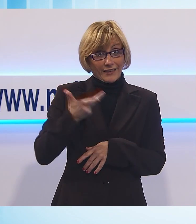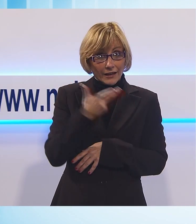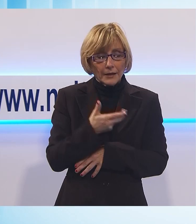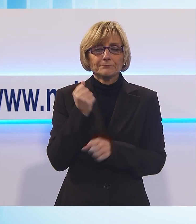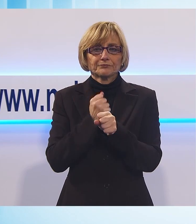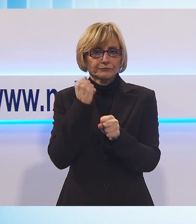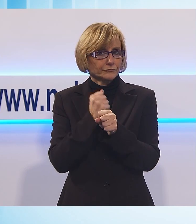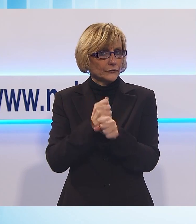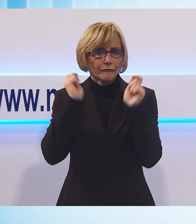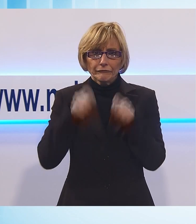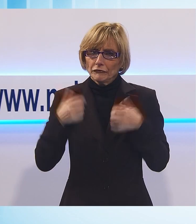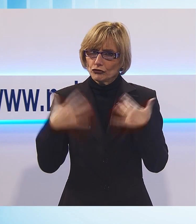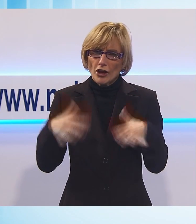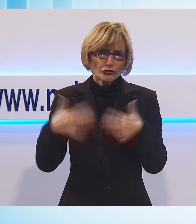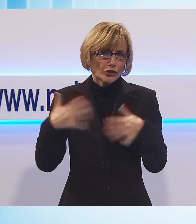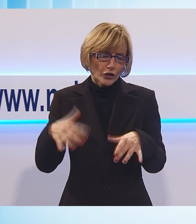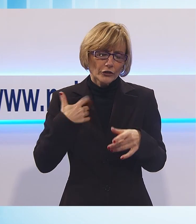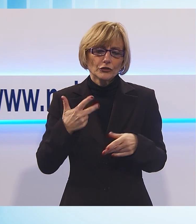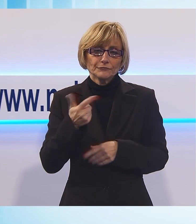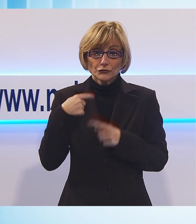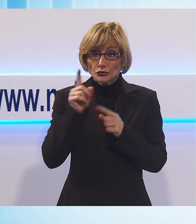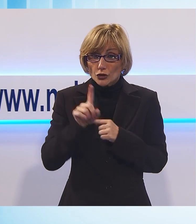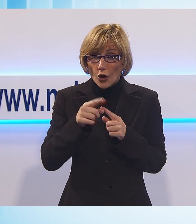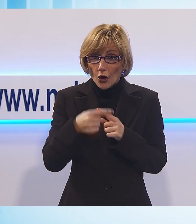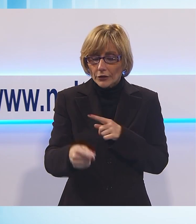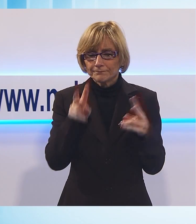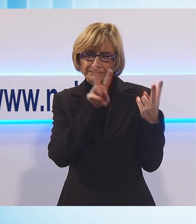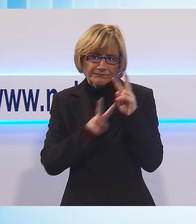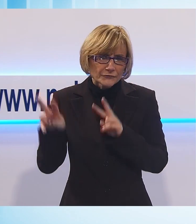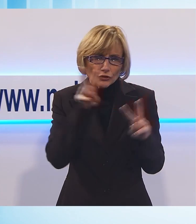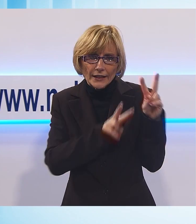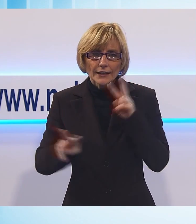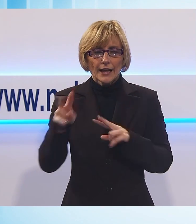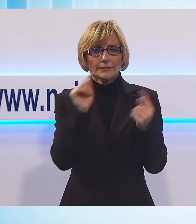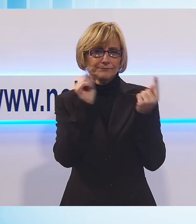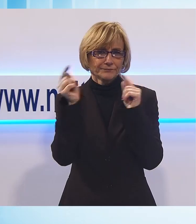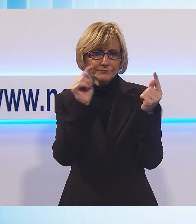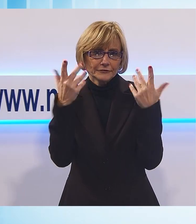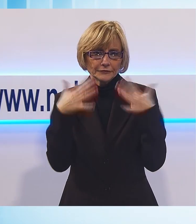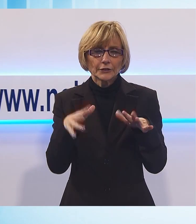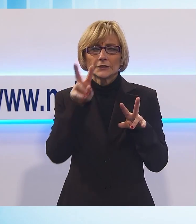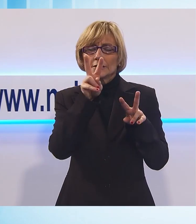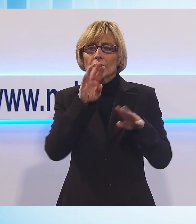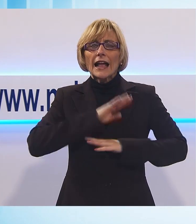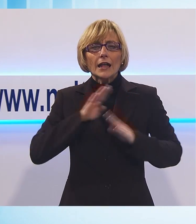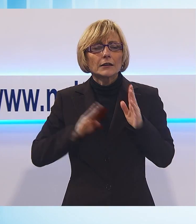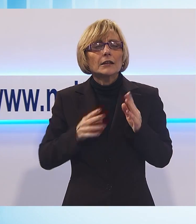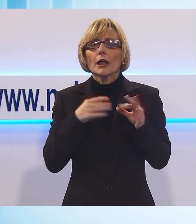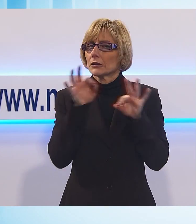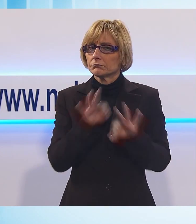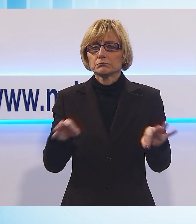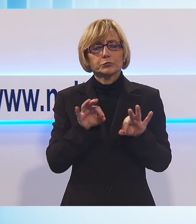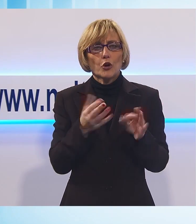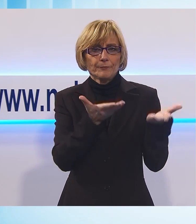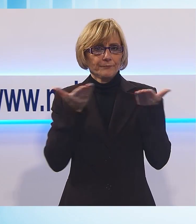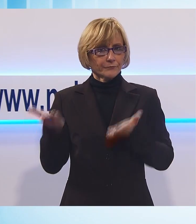giorni ci ritroveremo per discutere insieme ogni singola situazione e cercare candidati condivisi. Ove è possibile siamo pronti a collaborare anche